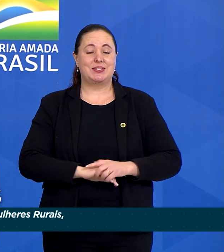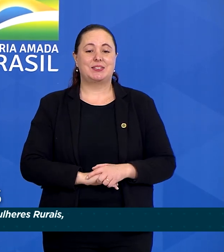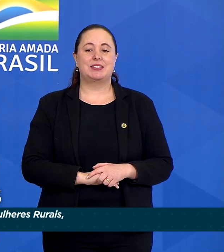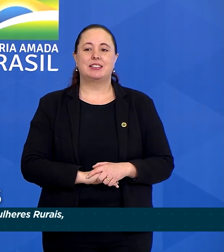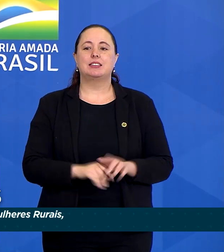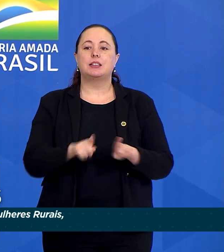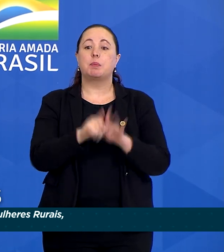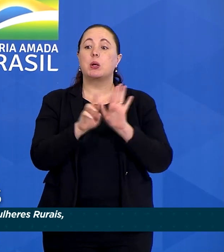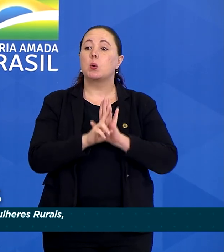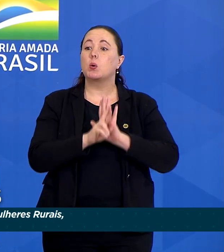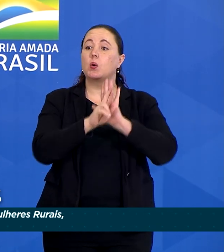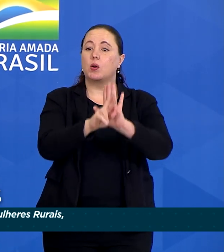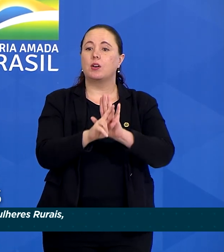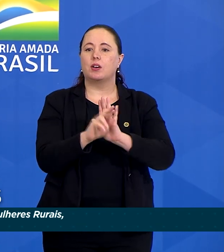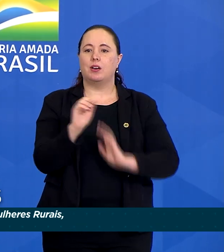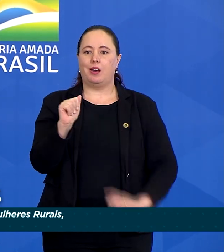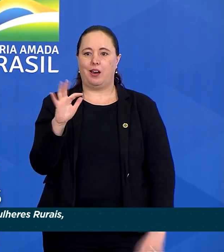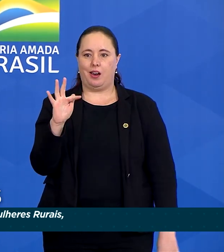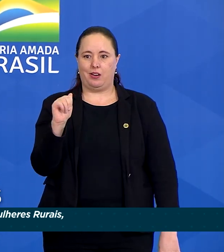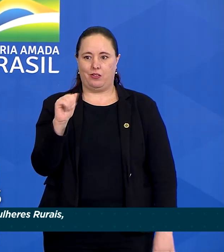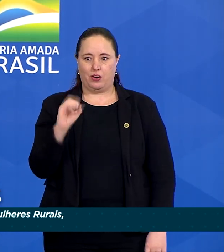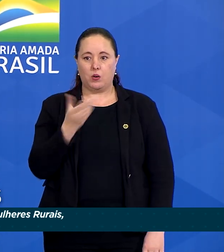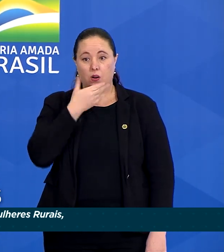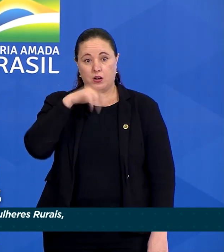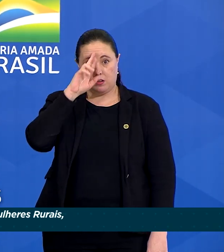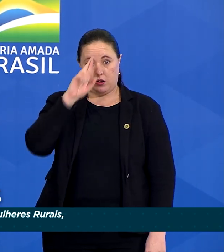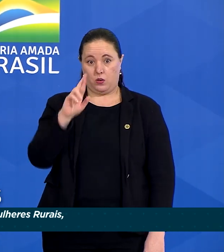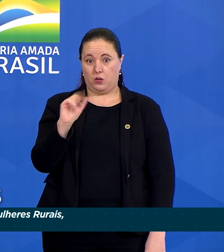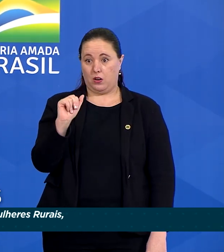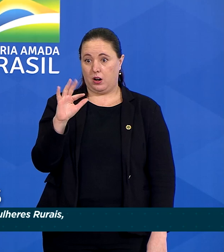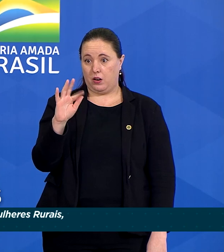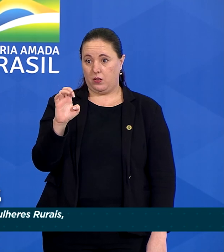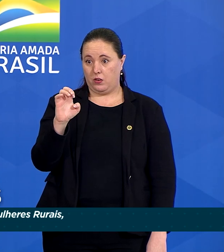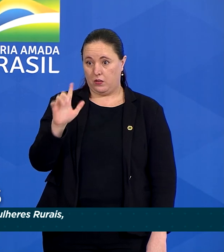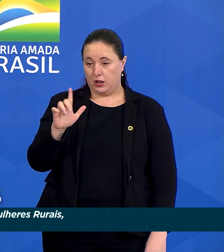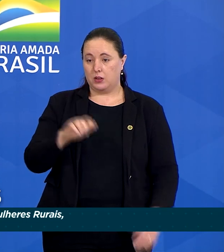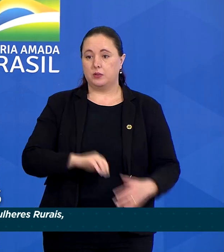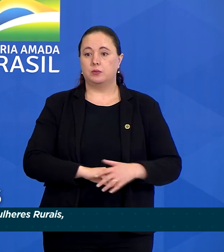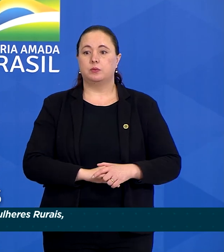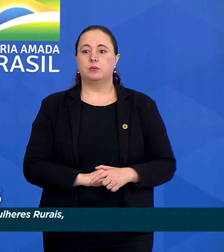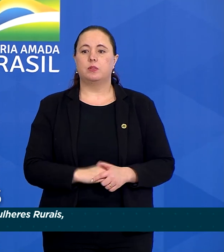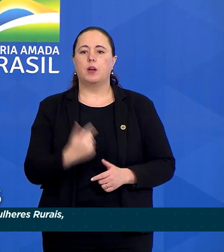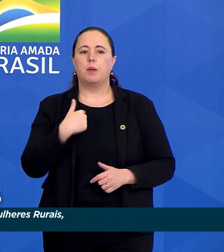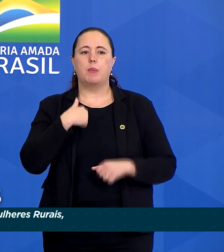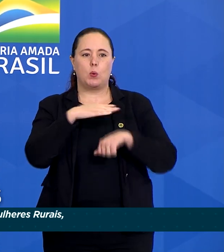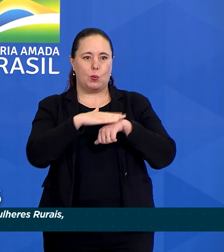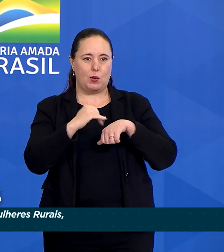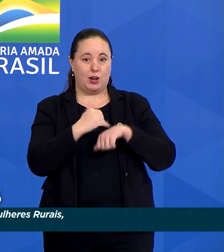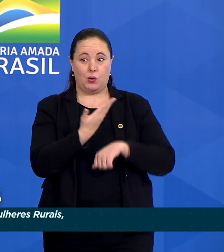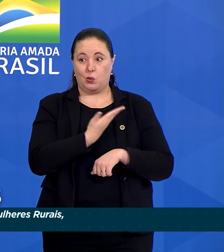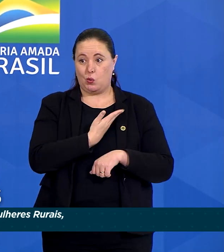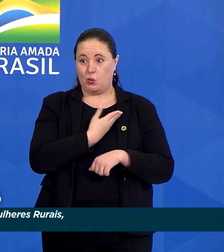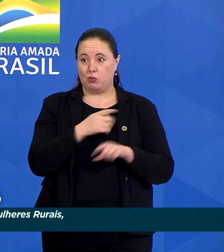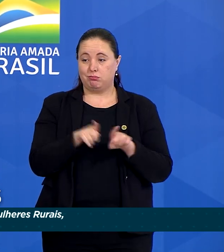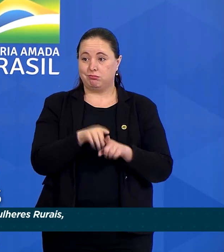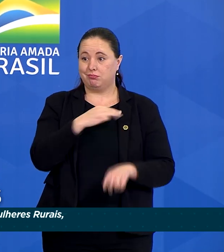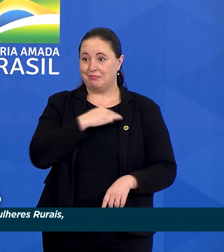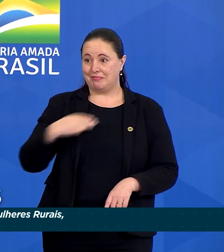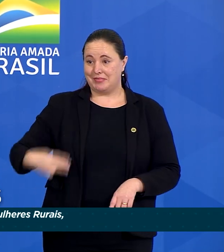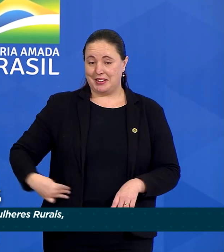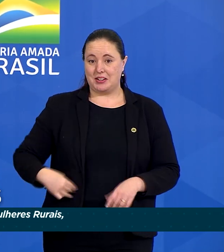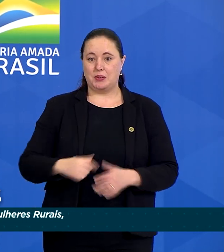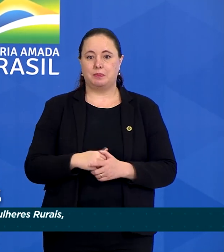os representantes da FAO, com o senhor Rafael Zafala, meus queridos colegas ministros,